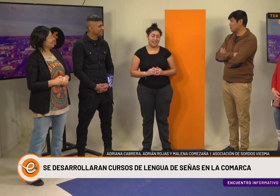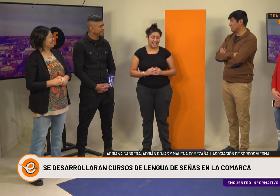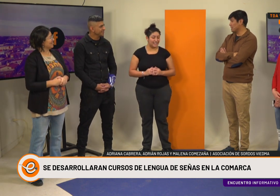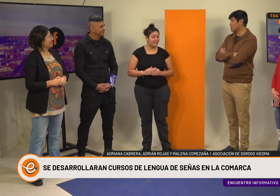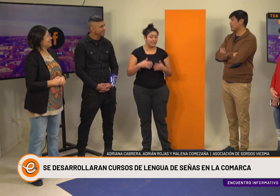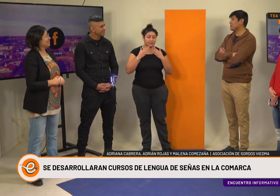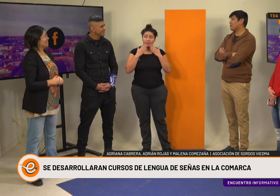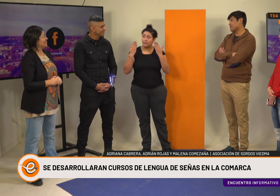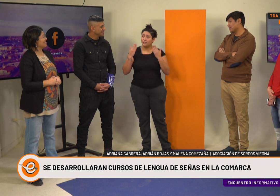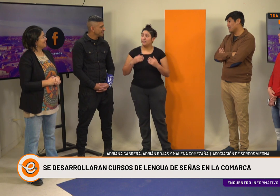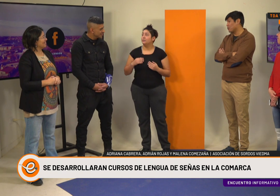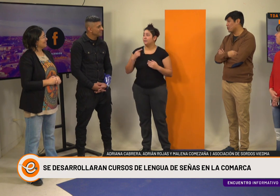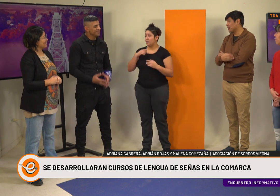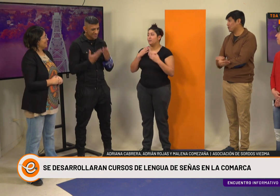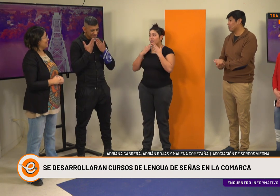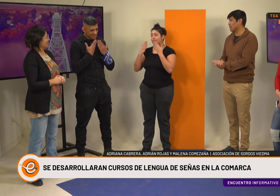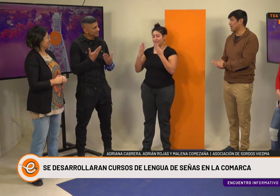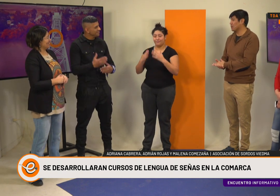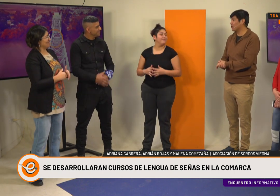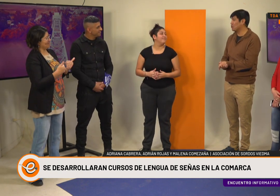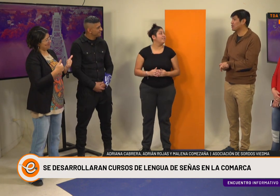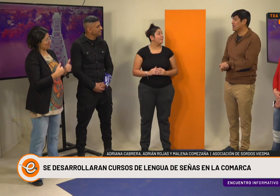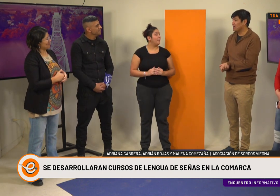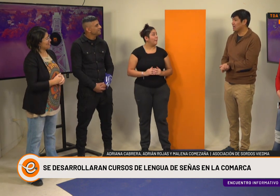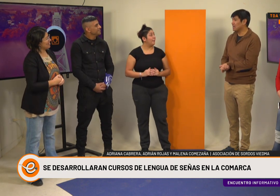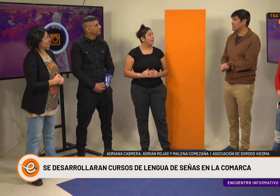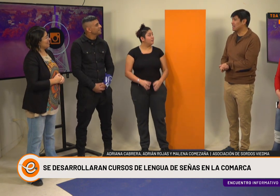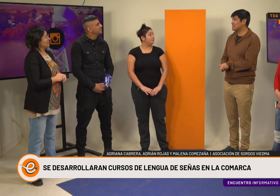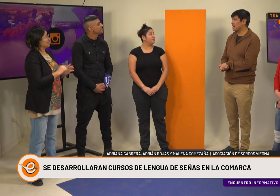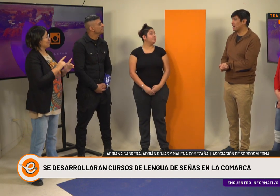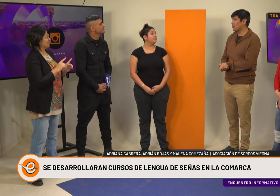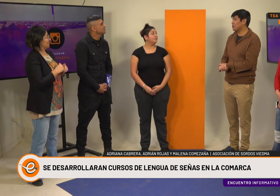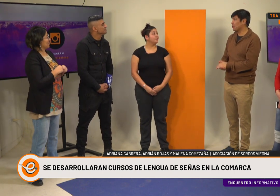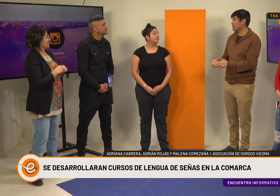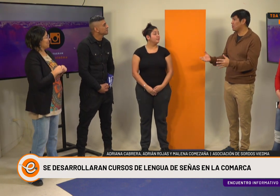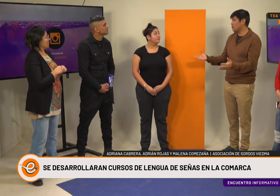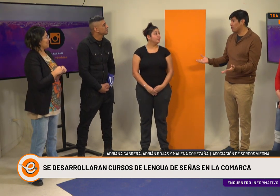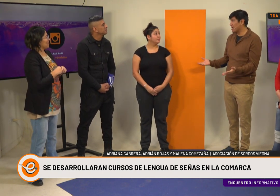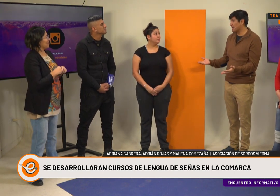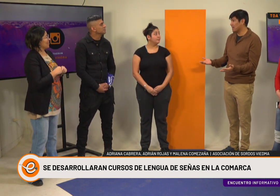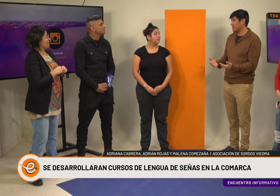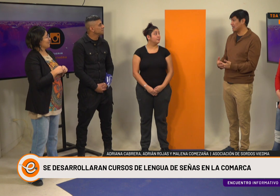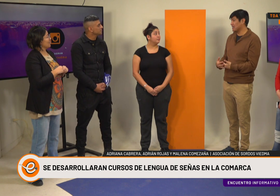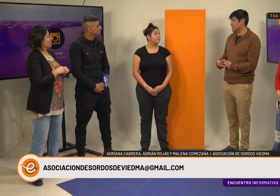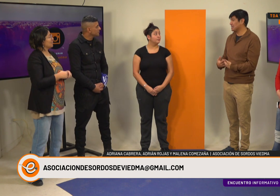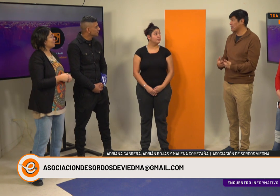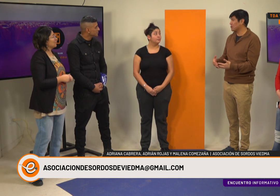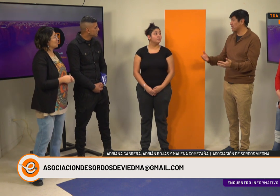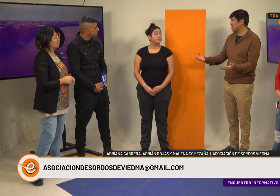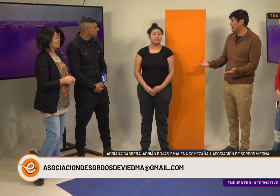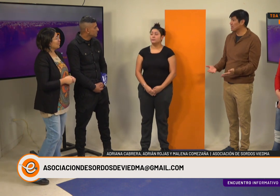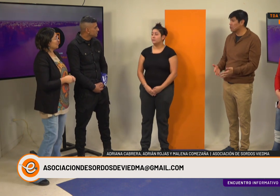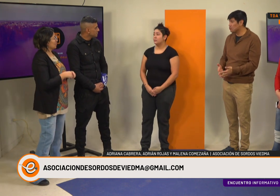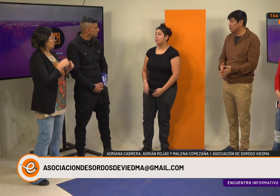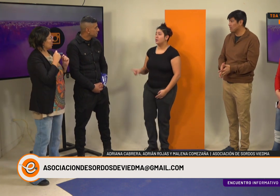mucho. Gracias. seguramente lo vamos a seguir convocando porque nos interesa poder lograr que exista